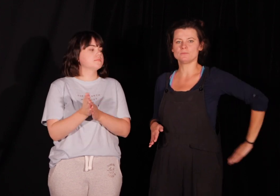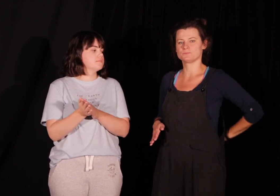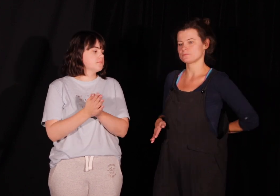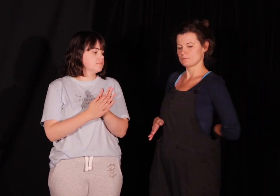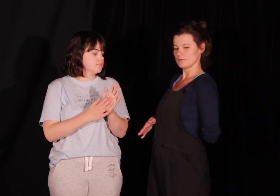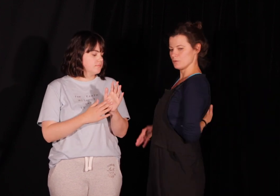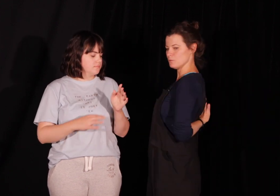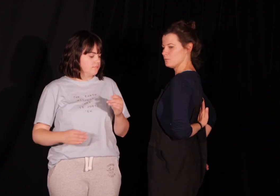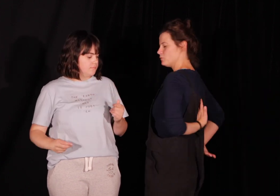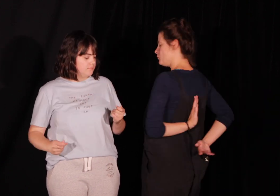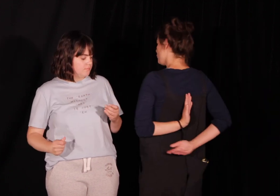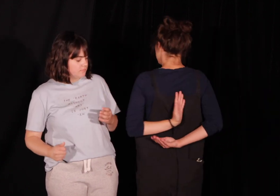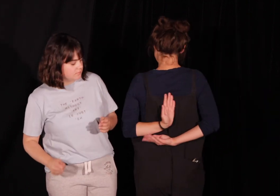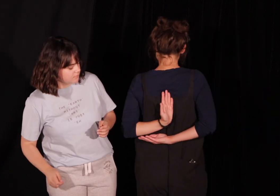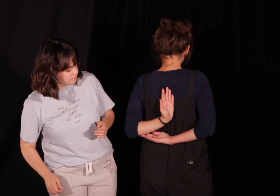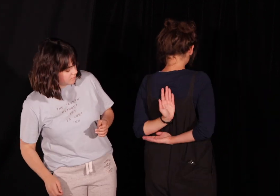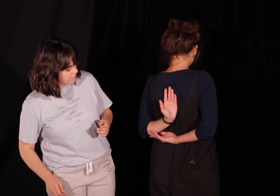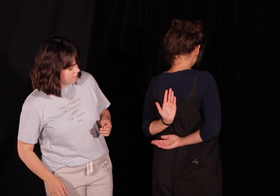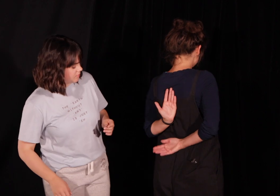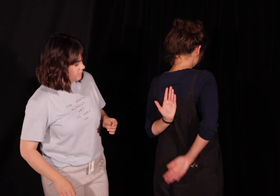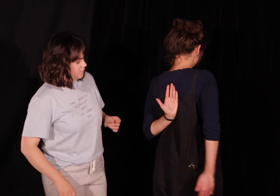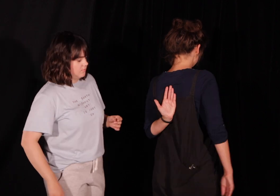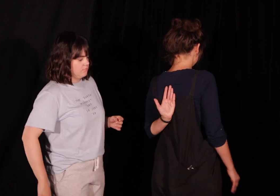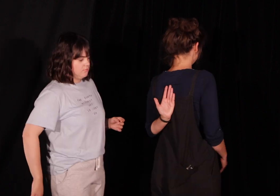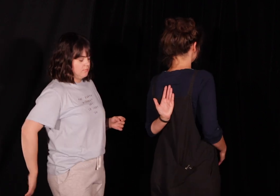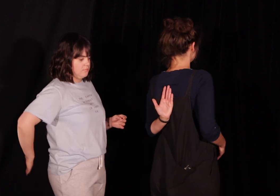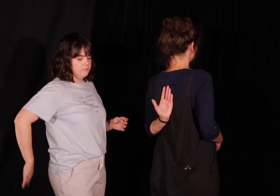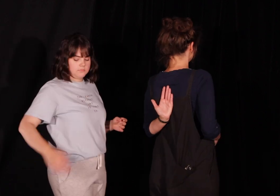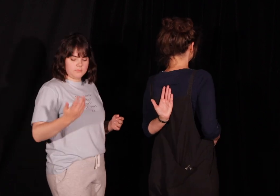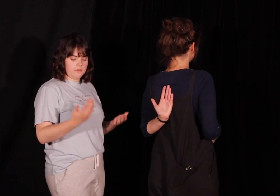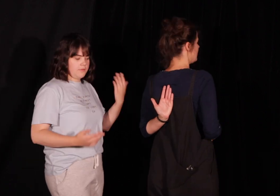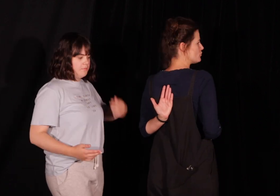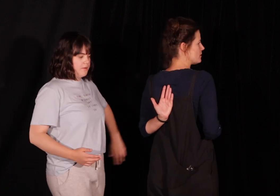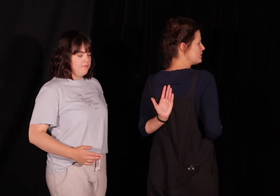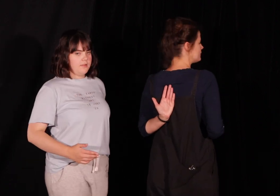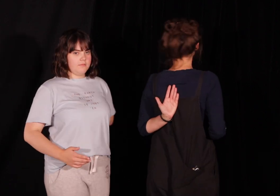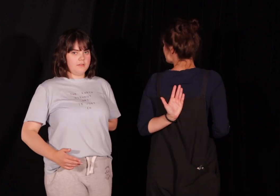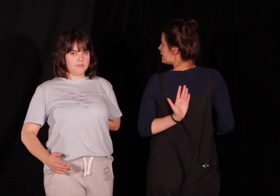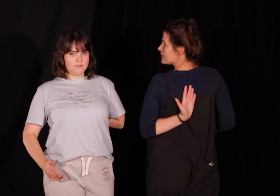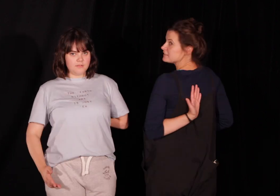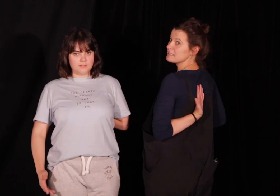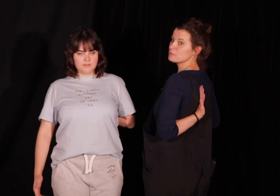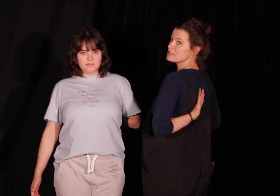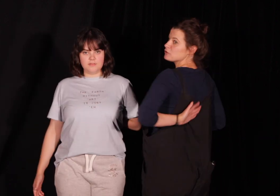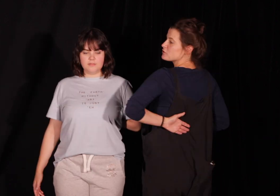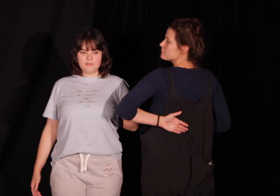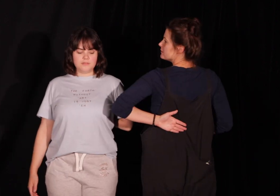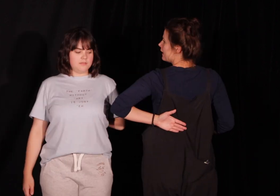układamy sobie o tak za łopatką. Tyle ile możemy. Ale jak tyle nie możemy, to możemy tyle